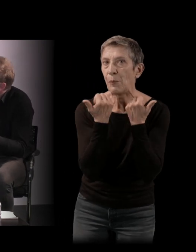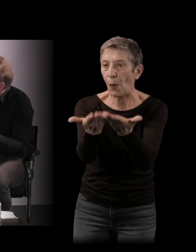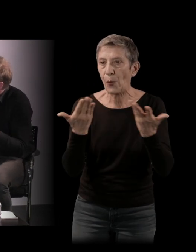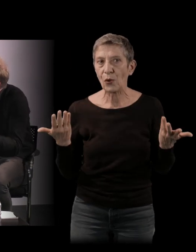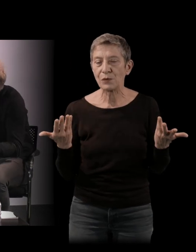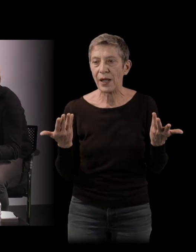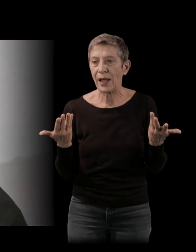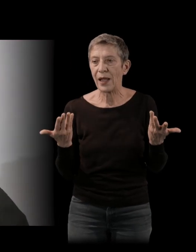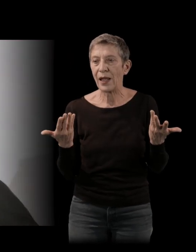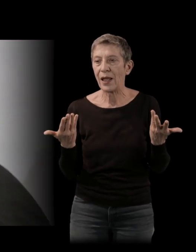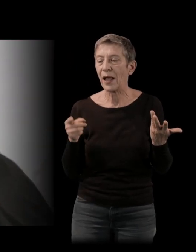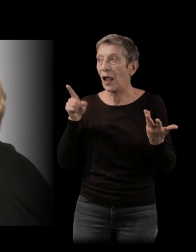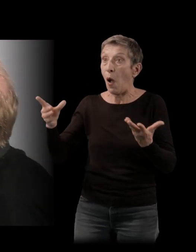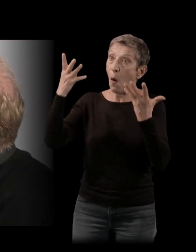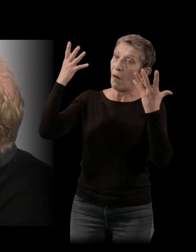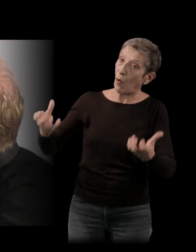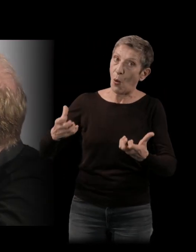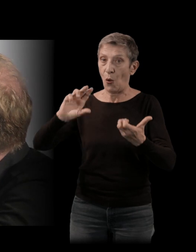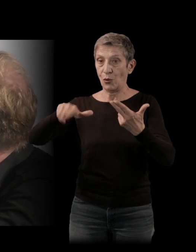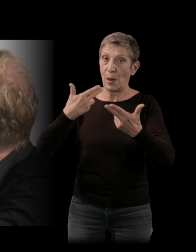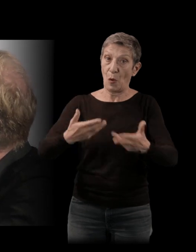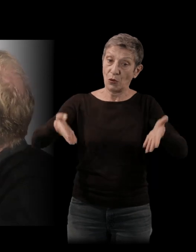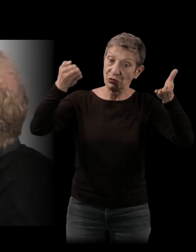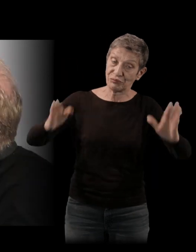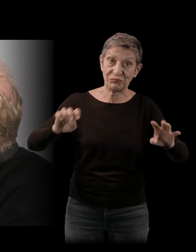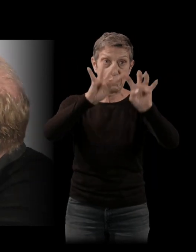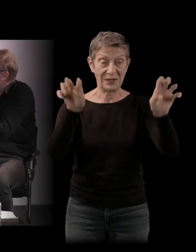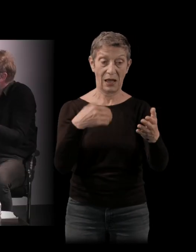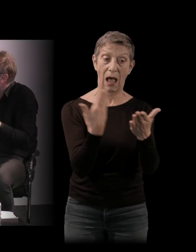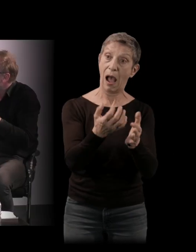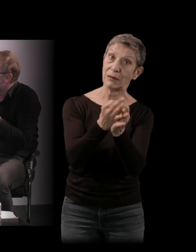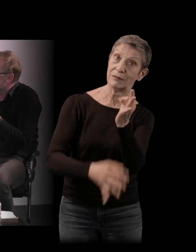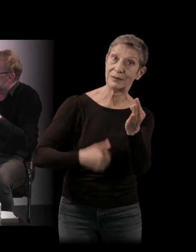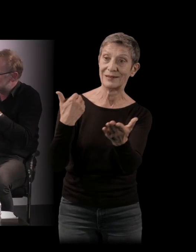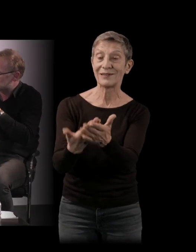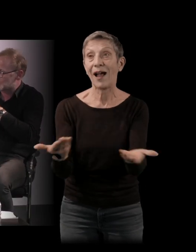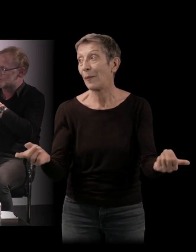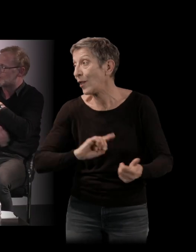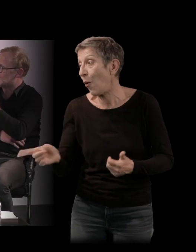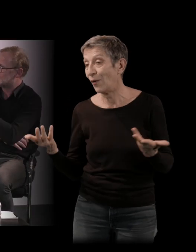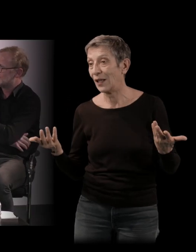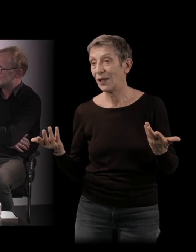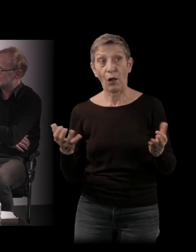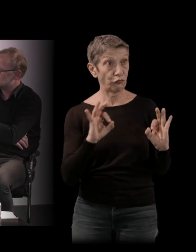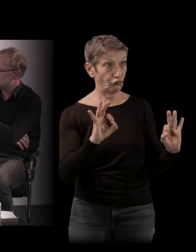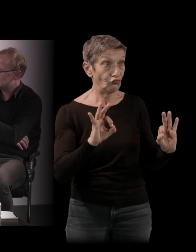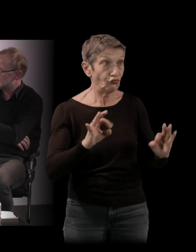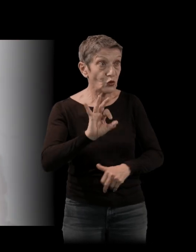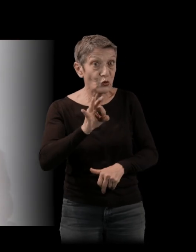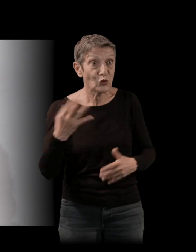d'apporter une réponse définitive sur tous ces énigmes, finalement. Enfin, j'imagine. C'est comme ça qu'on le ressent. Oui, oui. Puis je ne suis même pas sûre